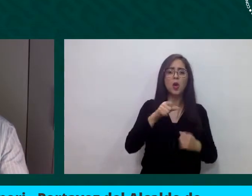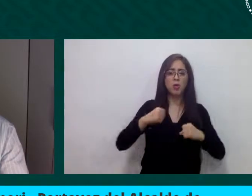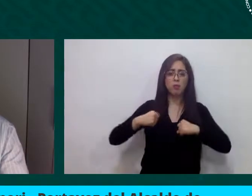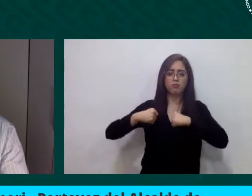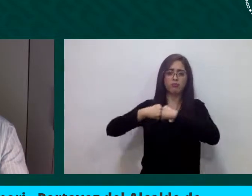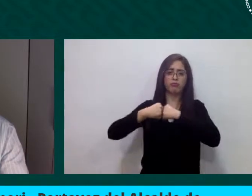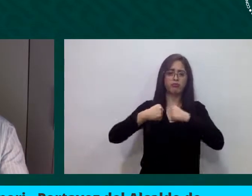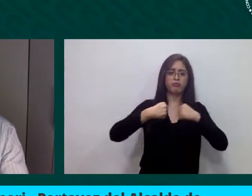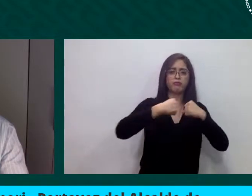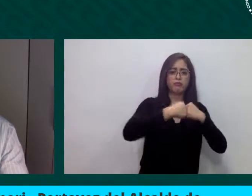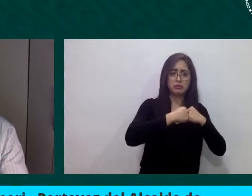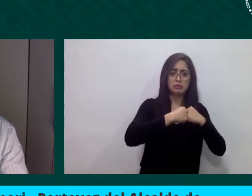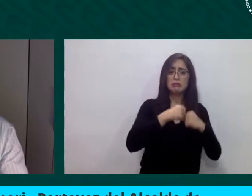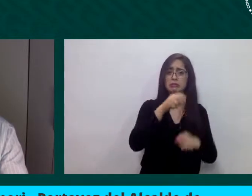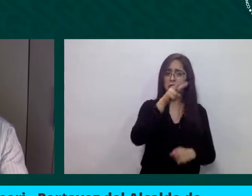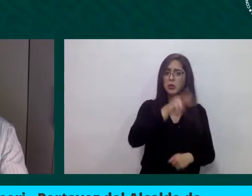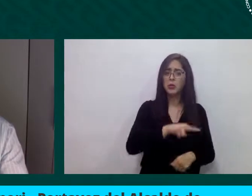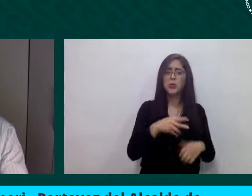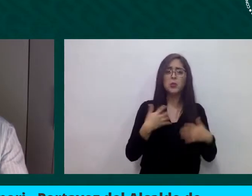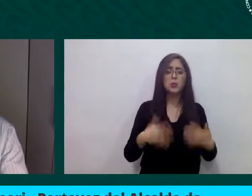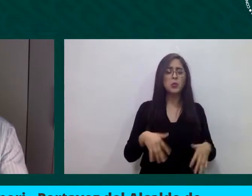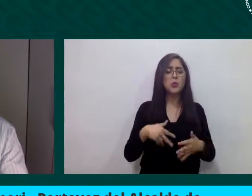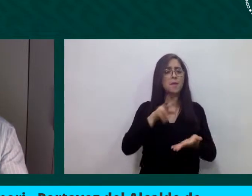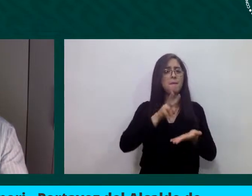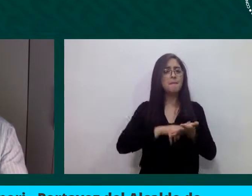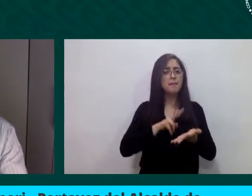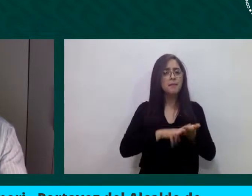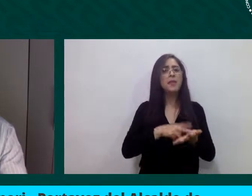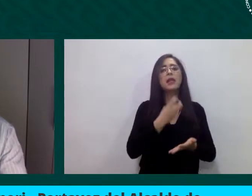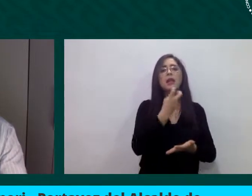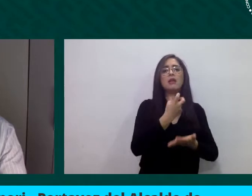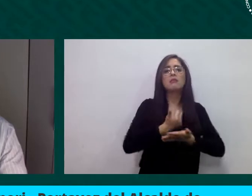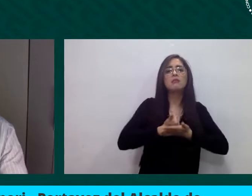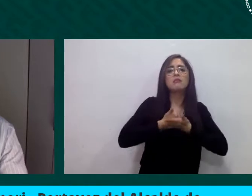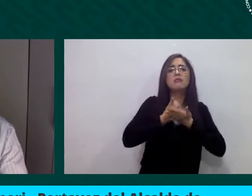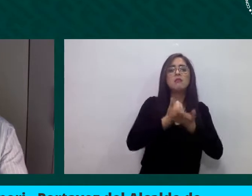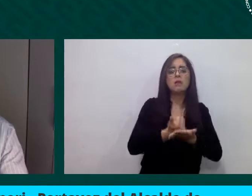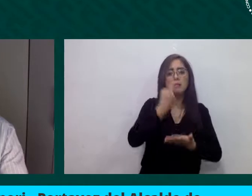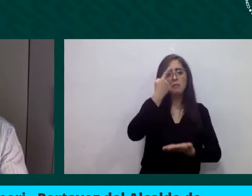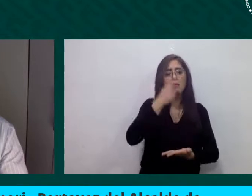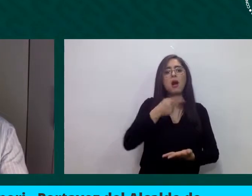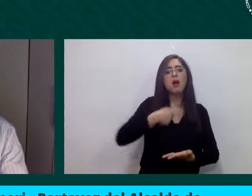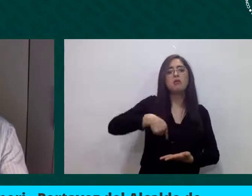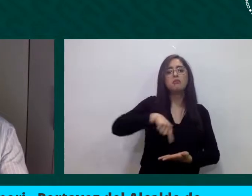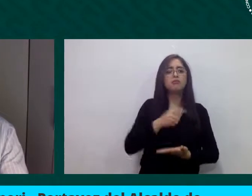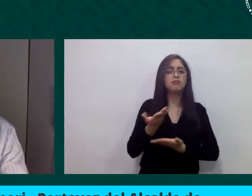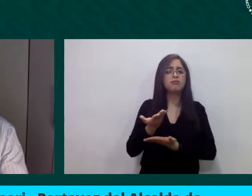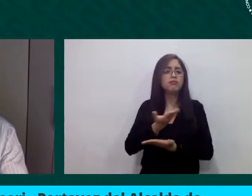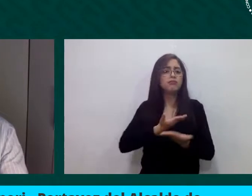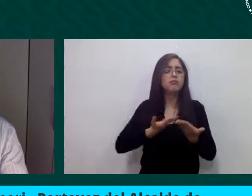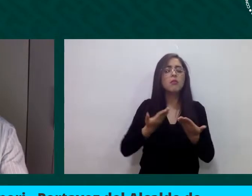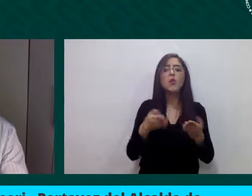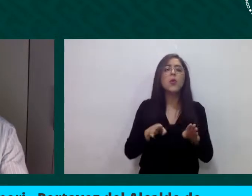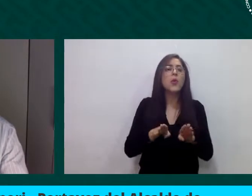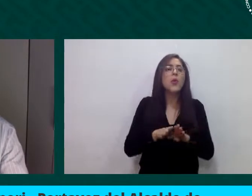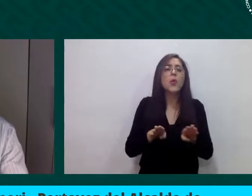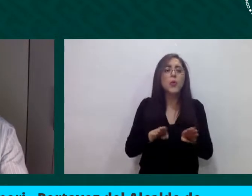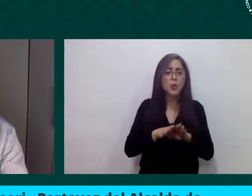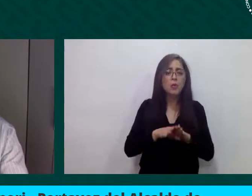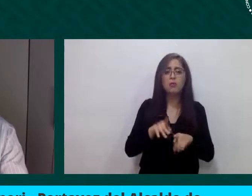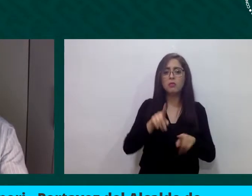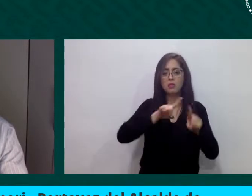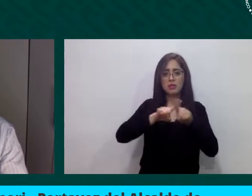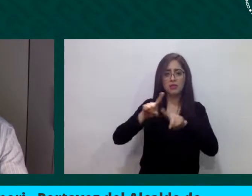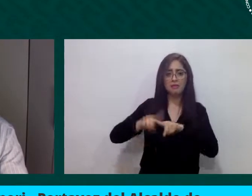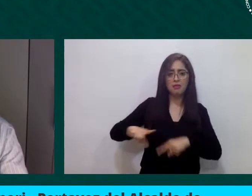aportar una importante contribución al debate sobre la forma en que los gobiernos locales y sobranacionales